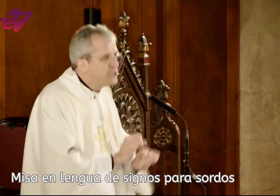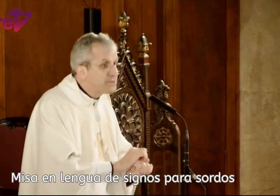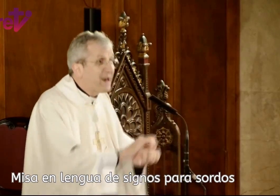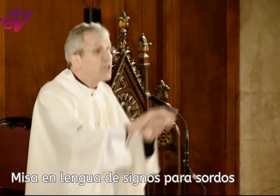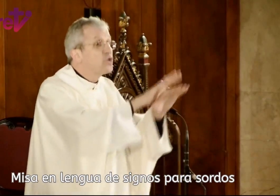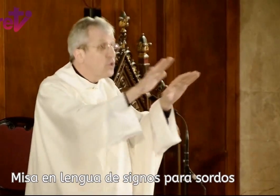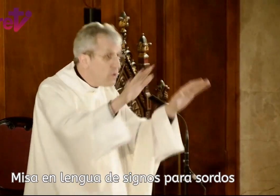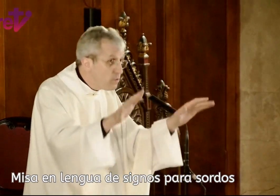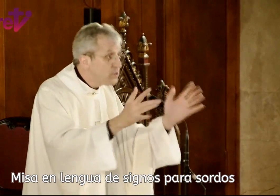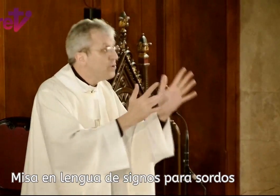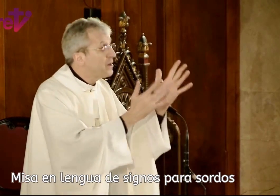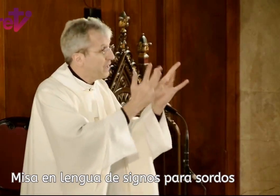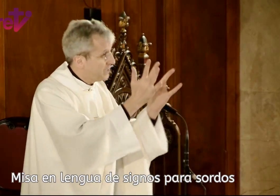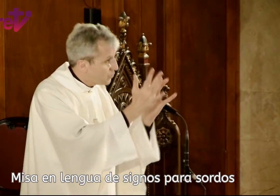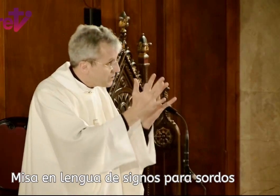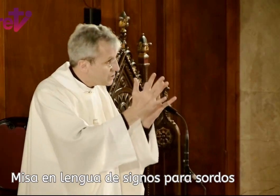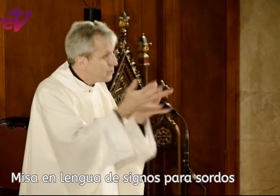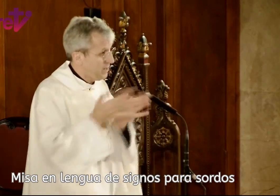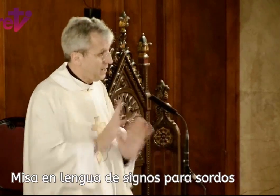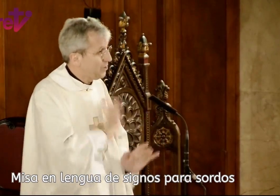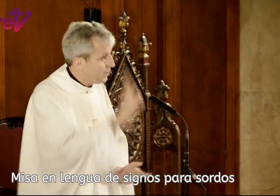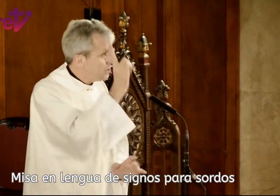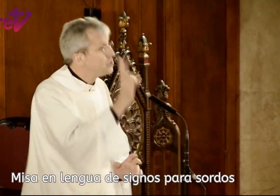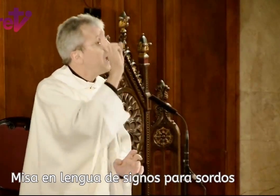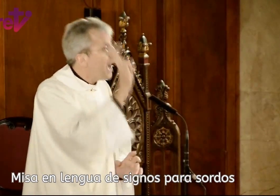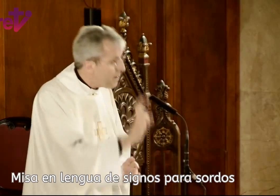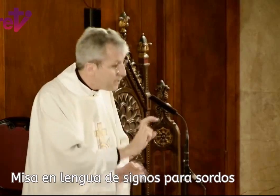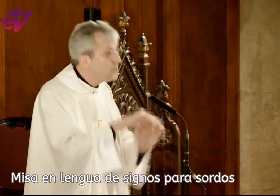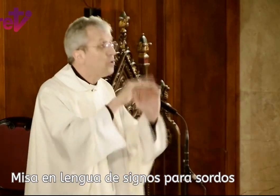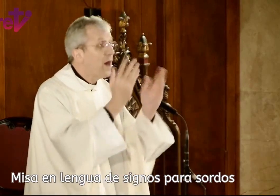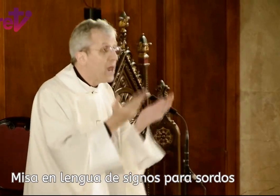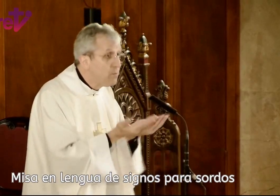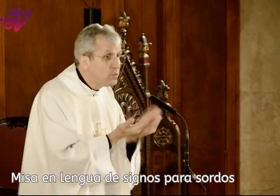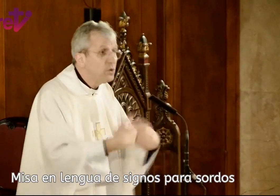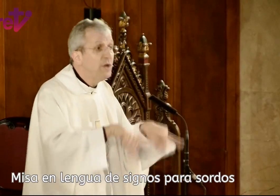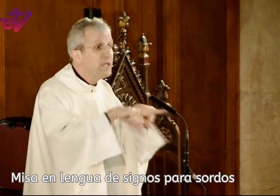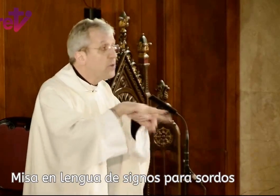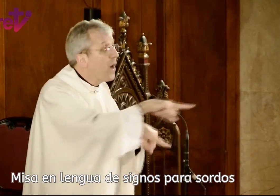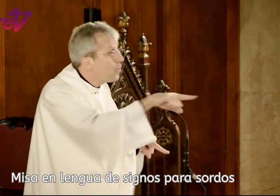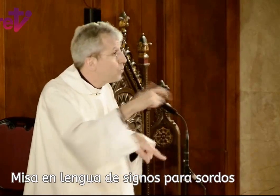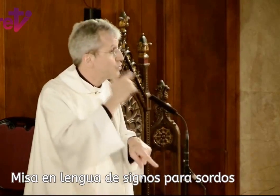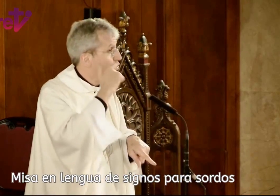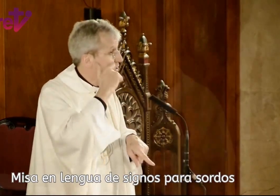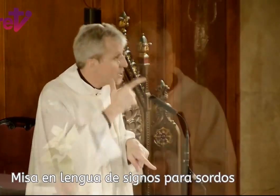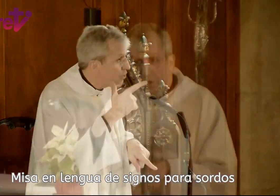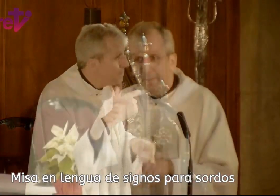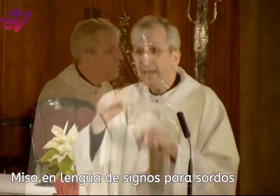sino es para todo el mundo que Jesucristo, el Hijo de Dios, ha venido al mundo, igual como nosotros se ha hecho hombre,